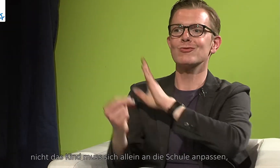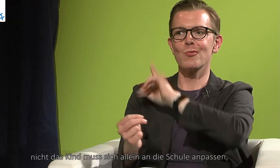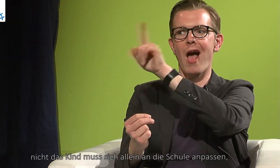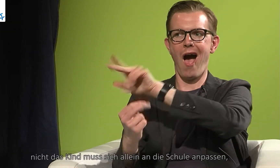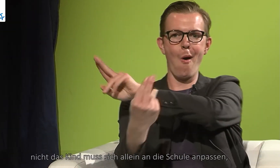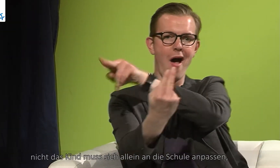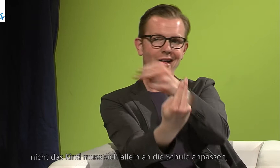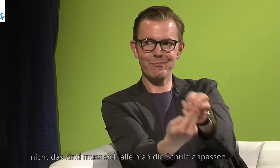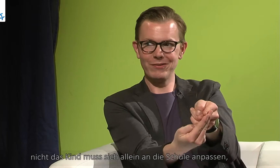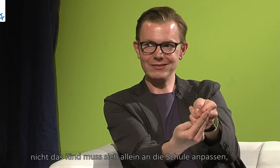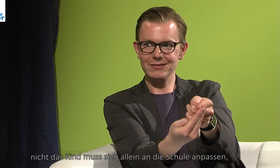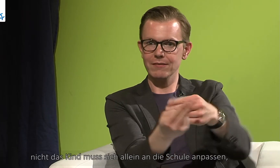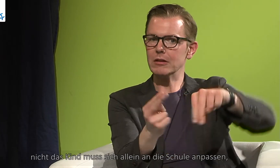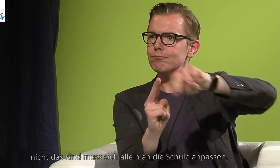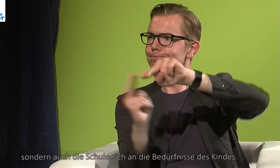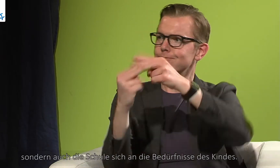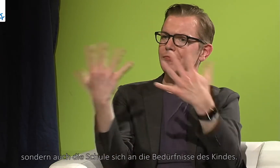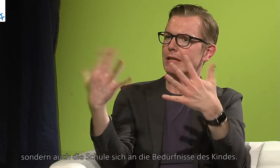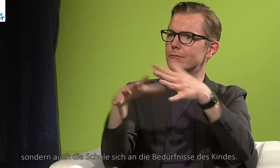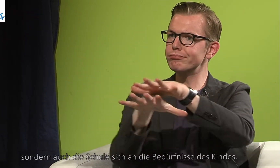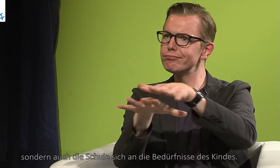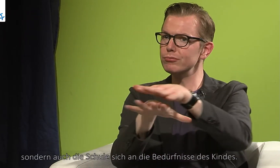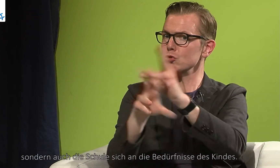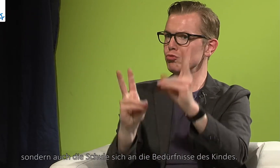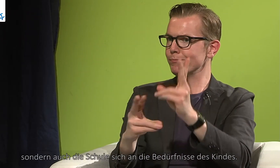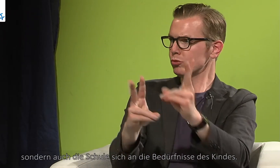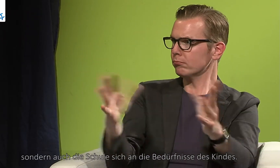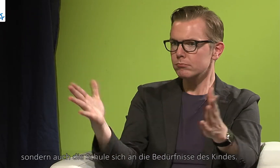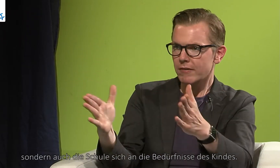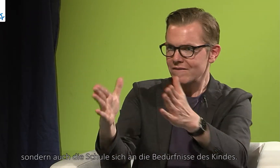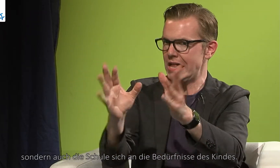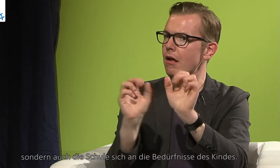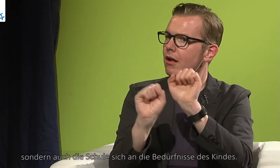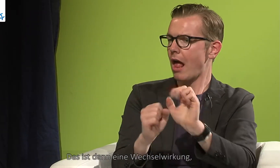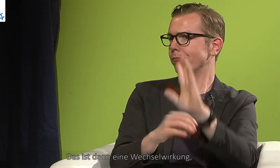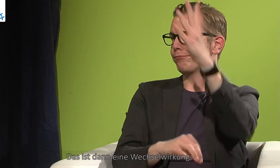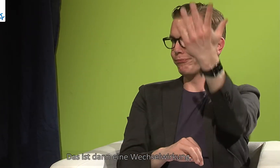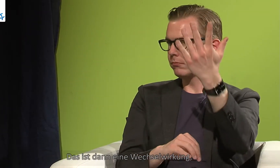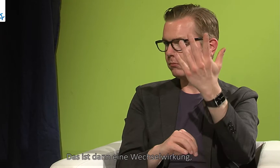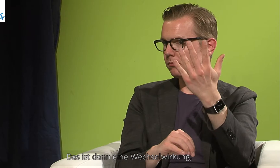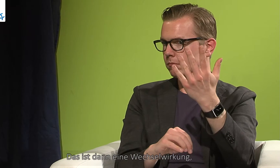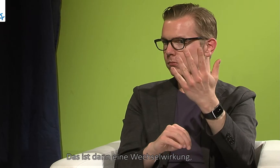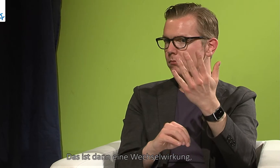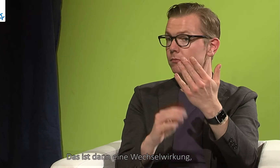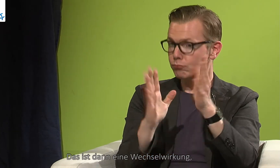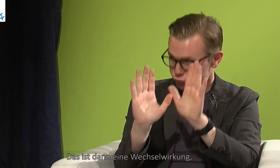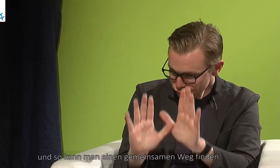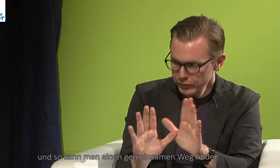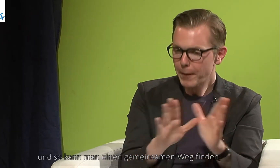sich allein an der Schule anpassen, sondern auch die Schule sich an die Bedürfnisse des Kindes, also das ist dann so eine Wechselwirkung und so kann